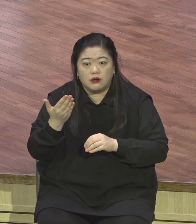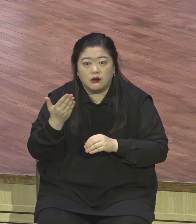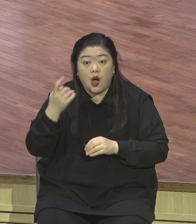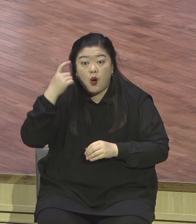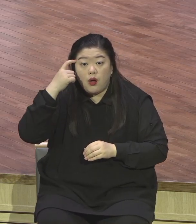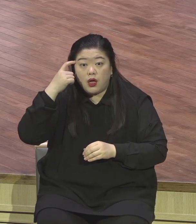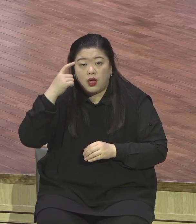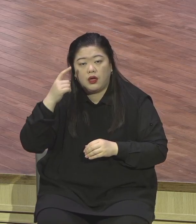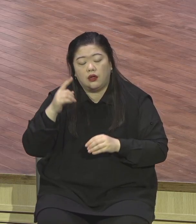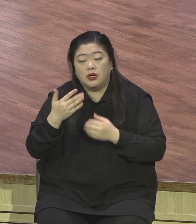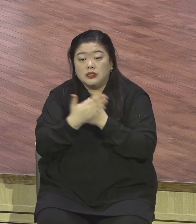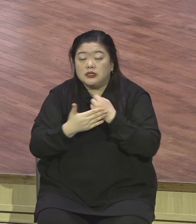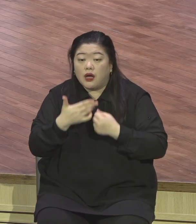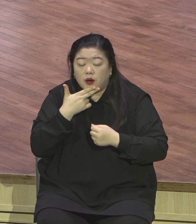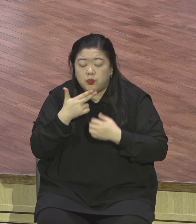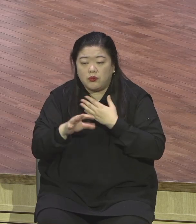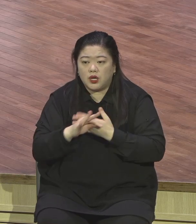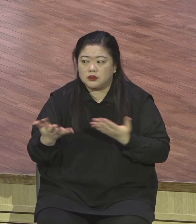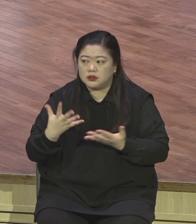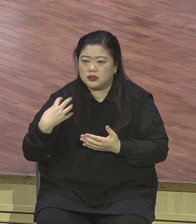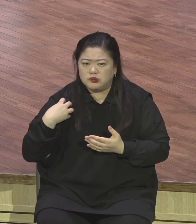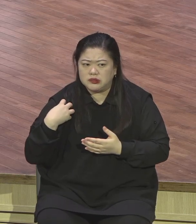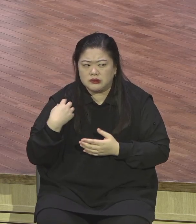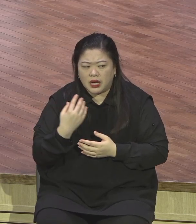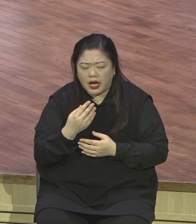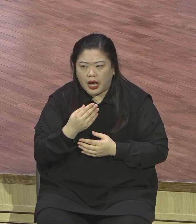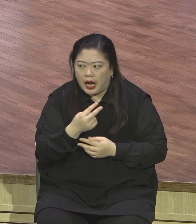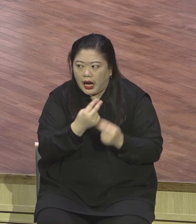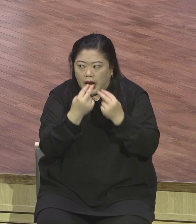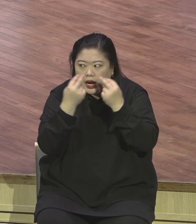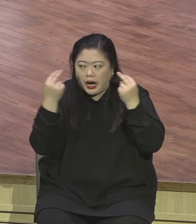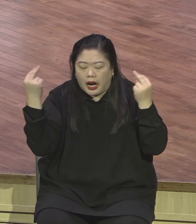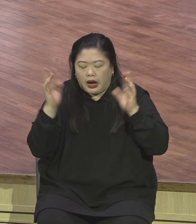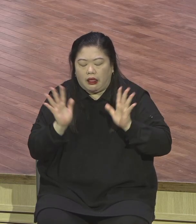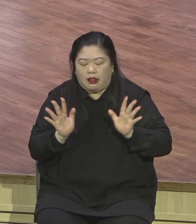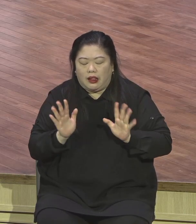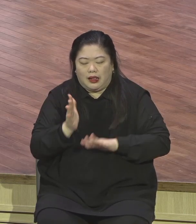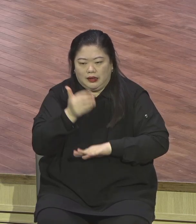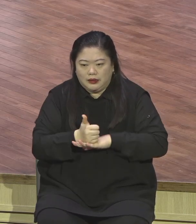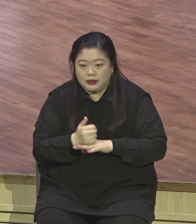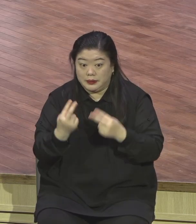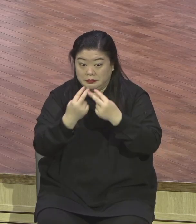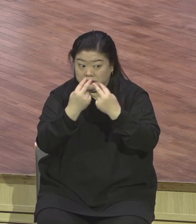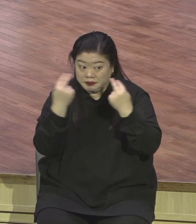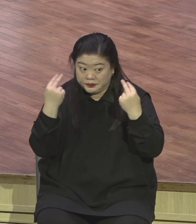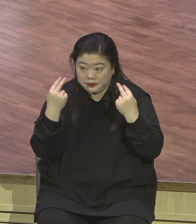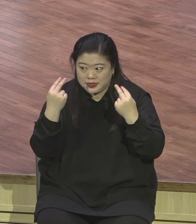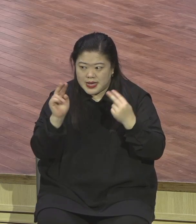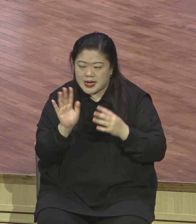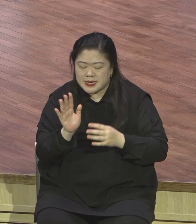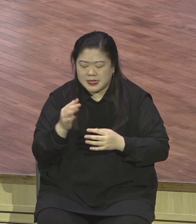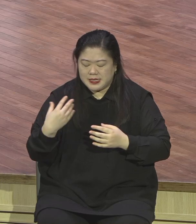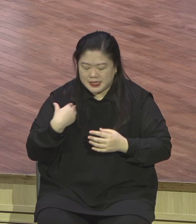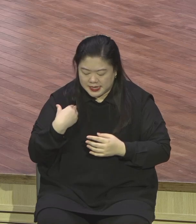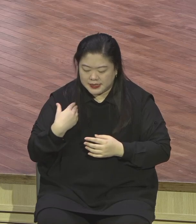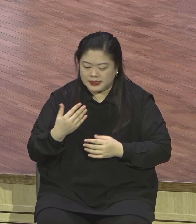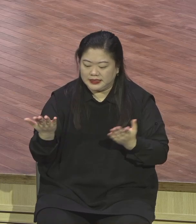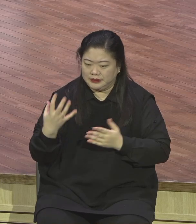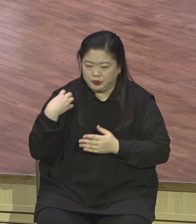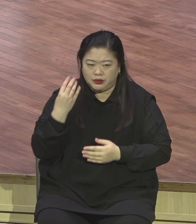말씀을 증거해야 되고 기도해야 되고 그렇게 포럼해야 되니까 영적으로 확 달라집니다. 직봇이 그런 거예요. 하나님이